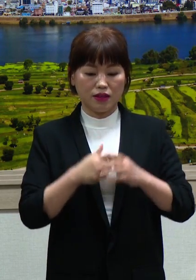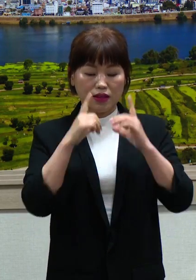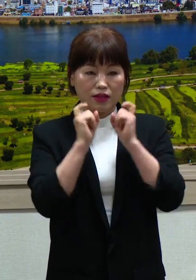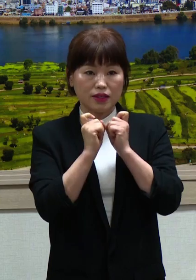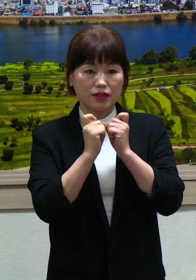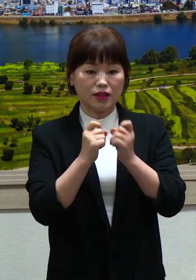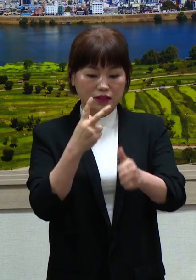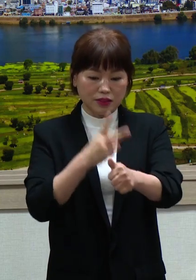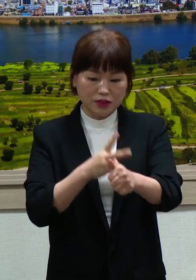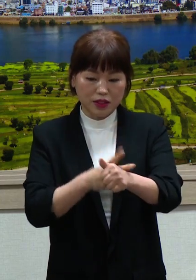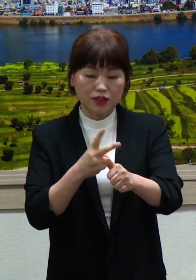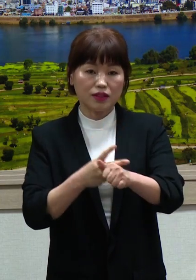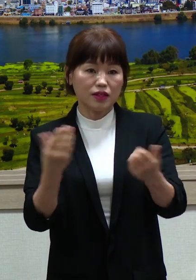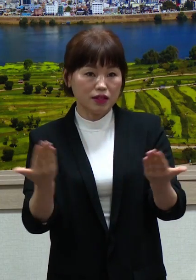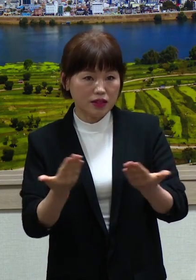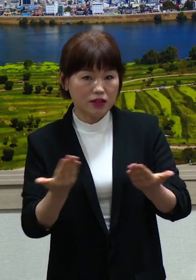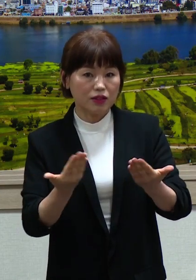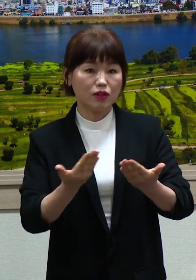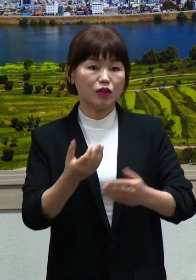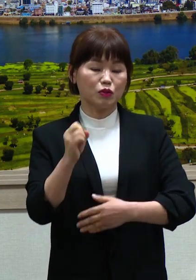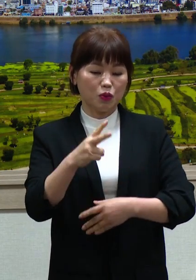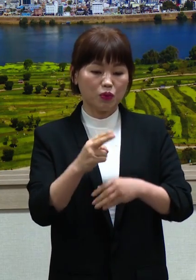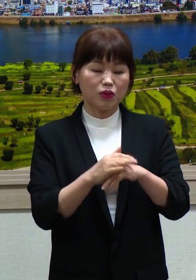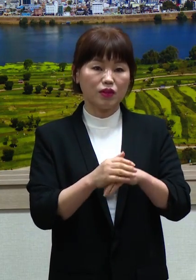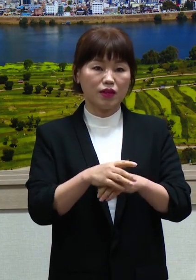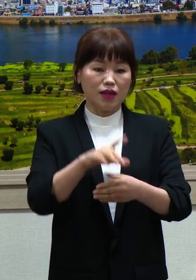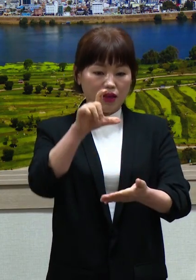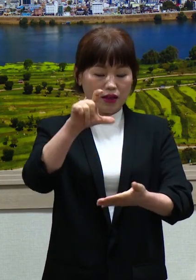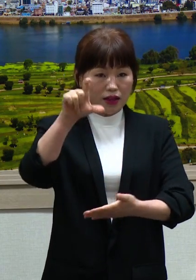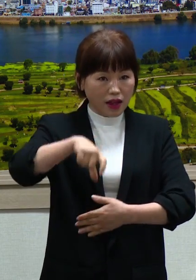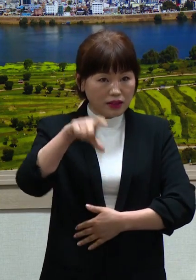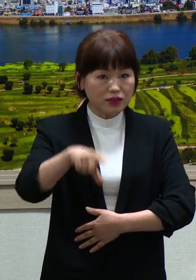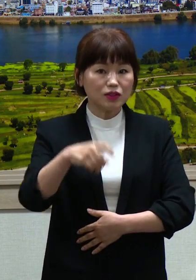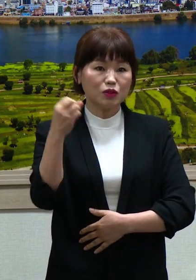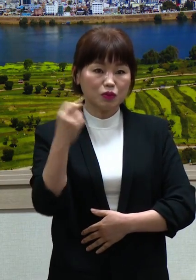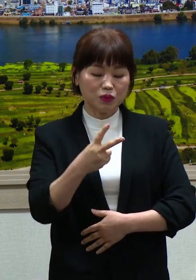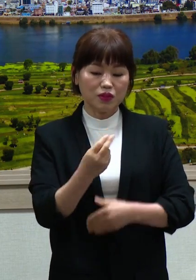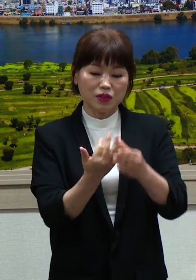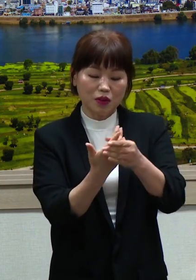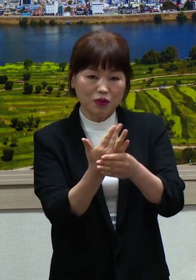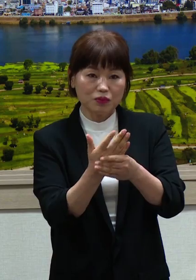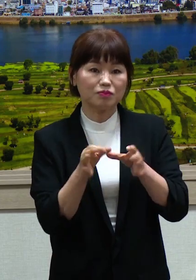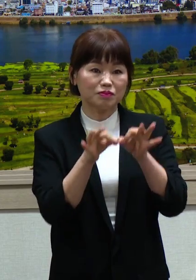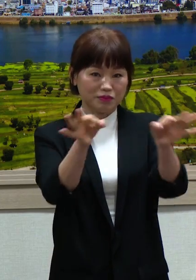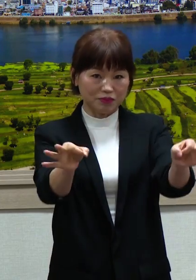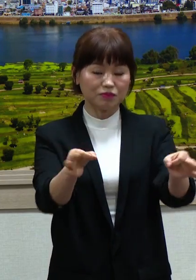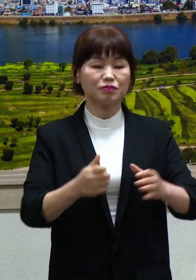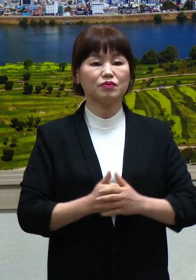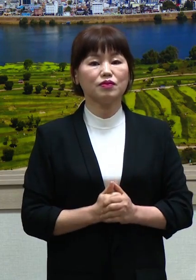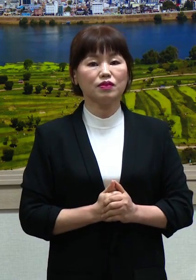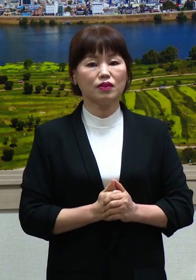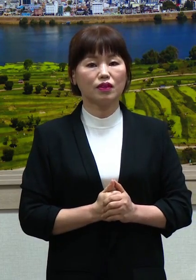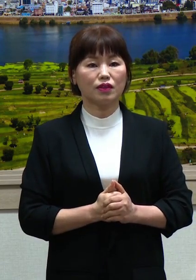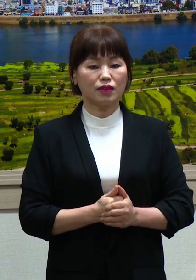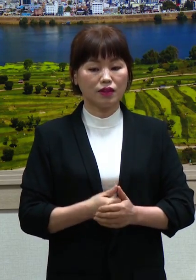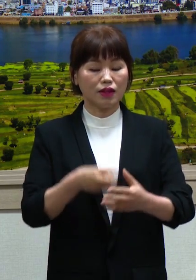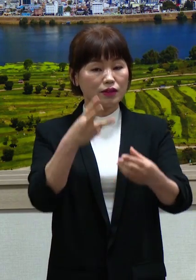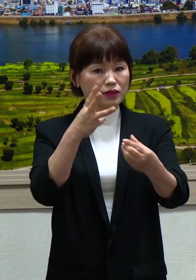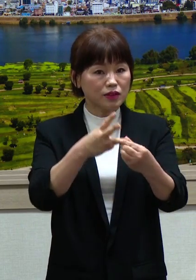활용하기 위하여 현금으로 지급할 계획입니다. 세 번째는 양평물에 거주하시는